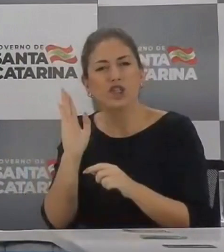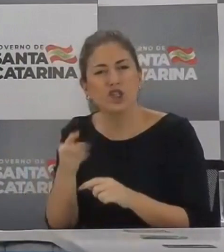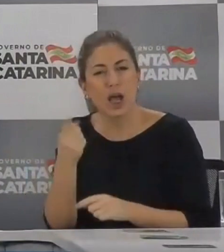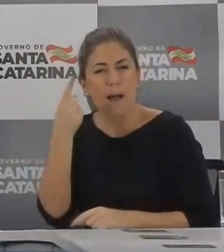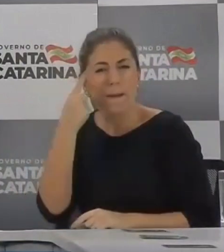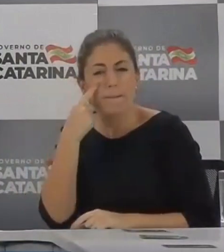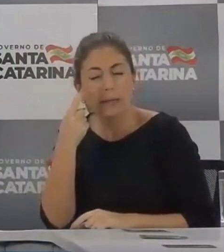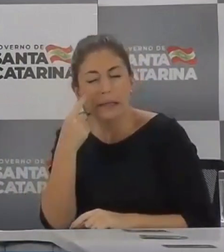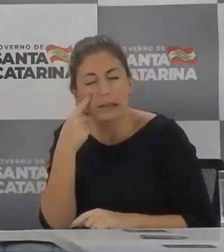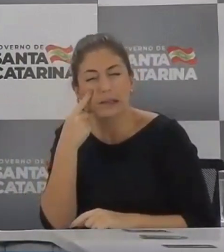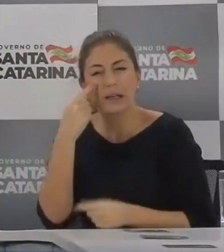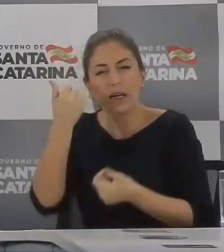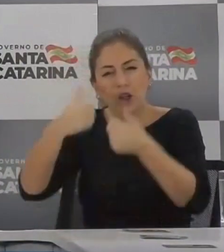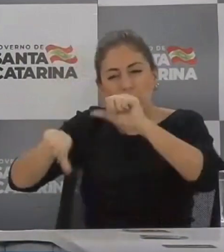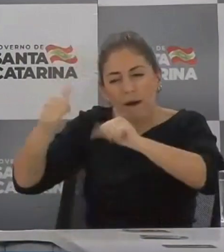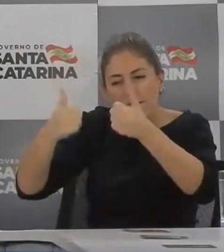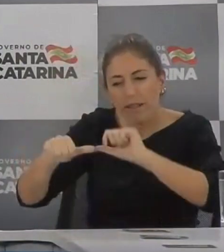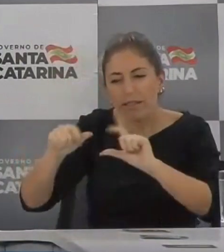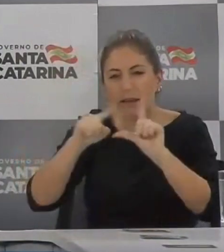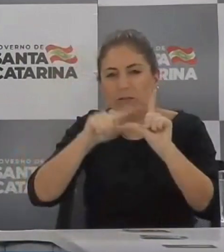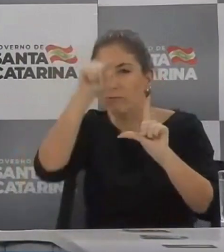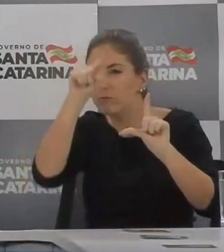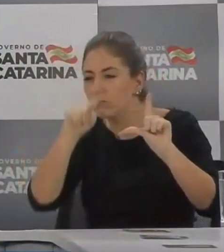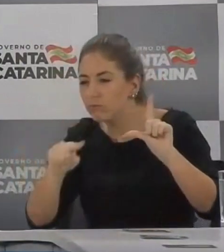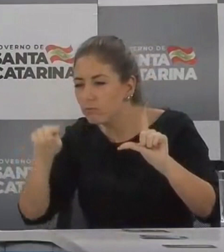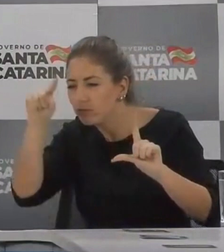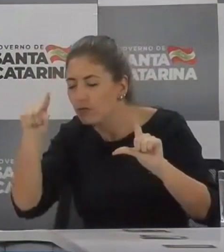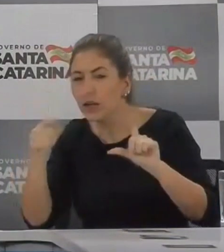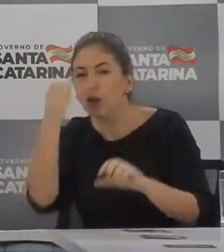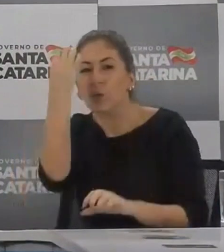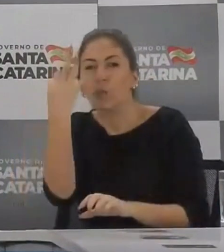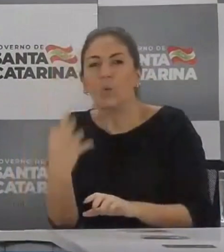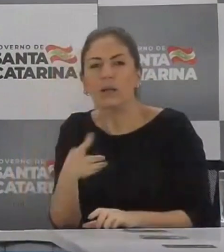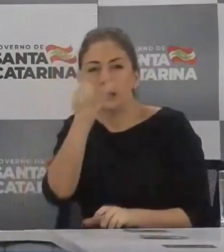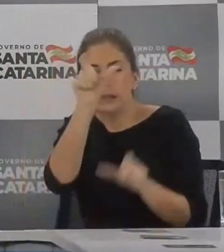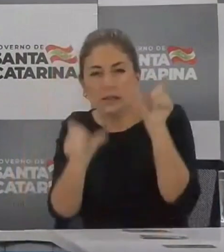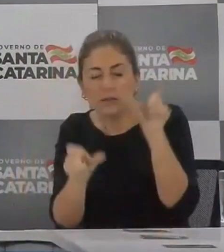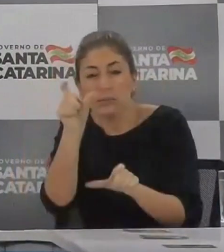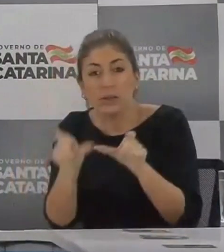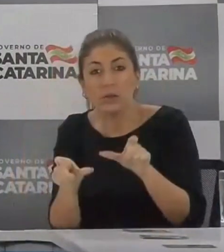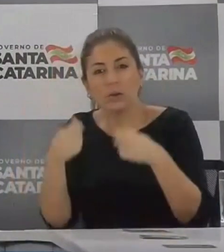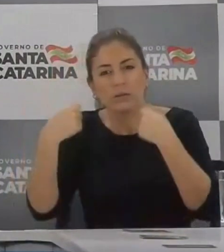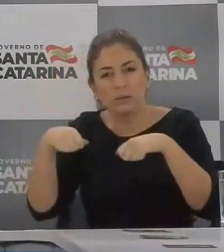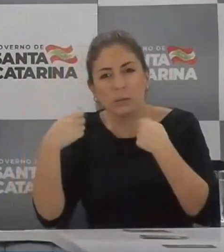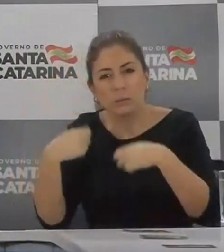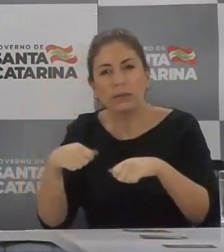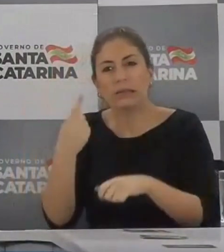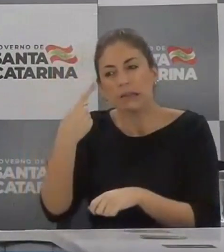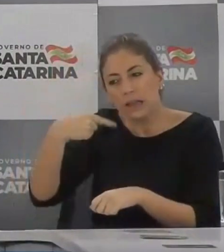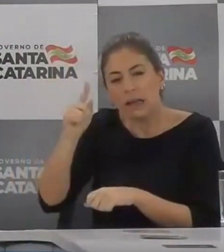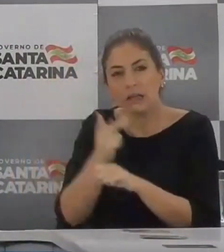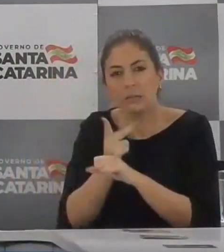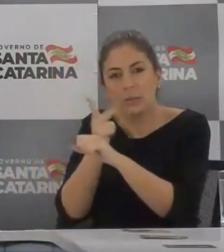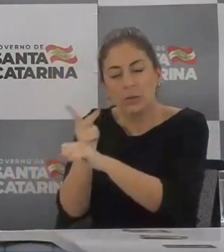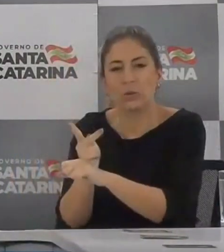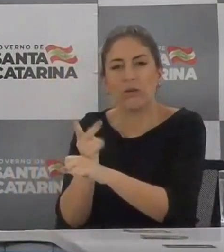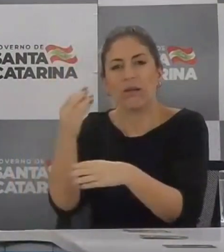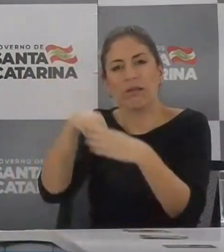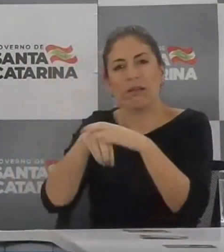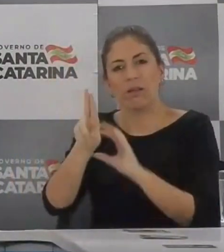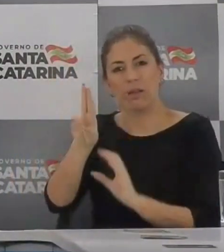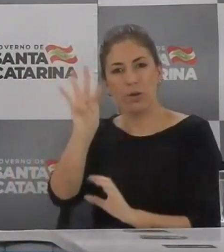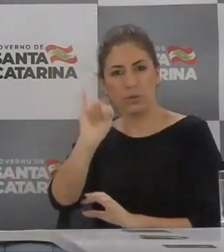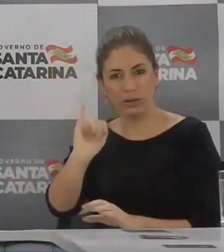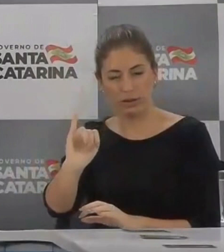a rede pública de saúde, apresentando sinais um pouco mais agravados e que vão precisar de, por exemplo, terapia intensiva.